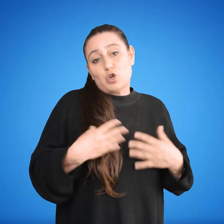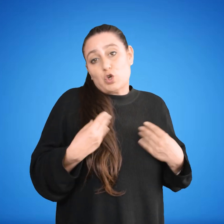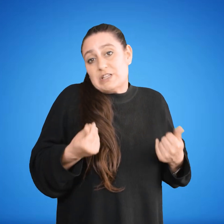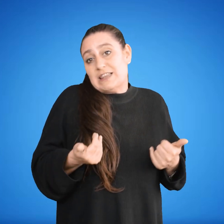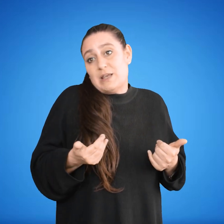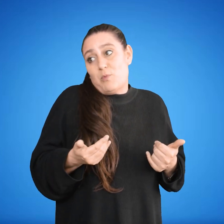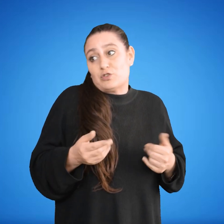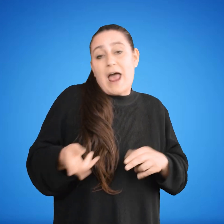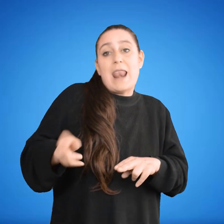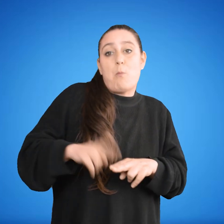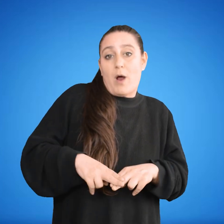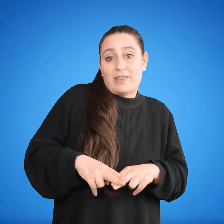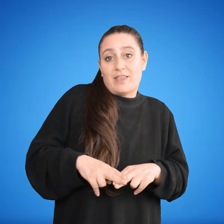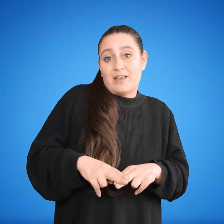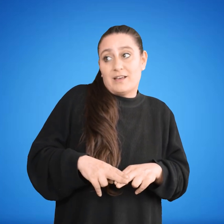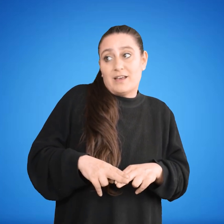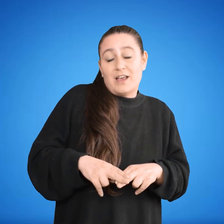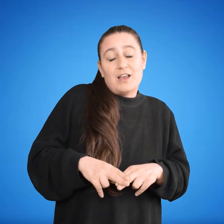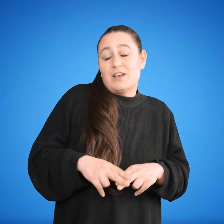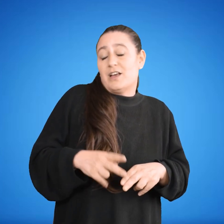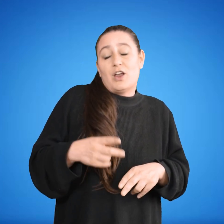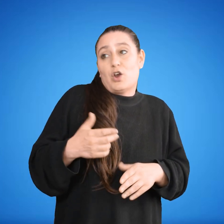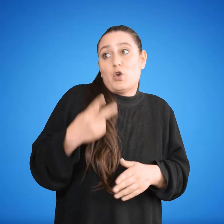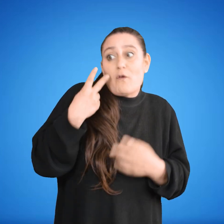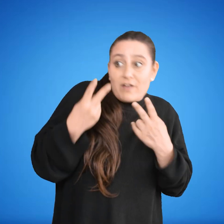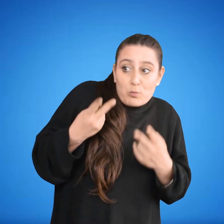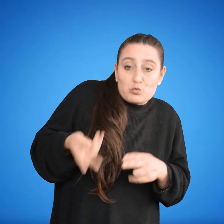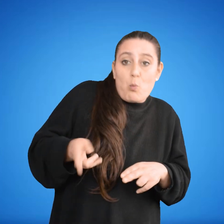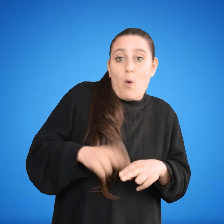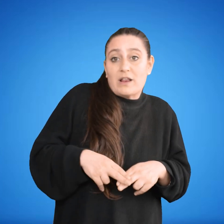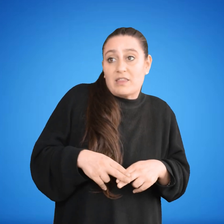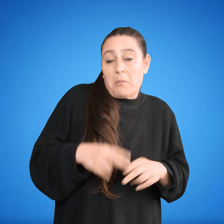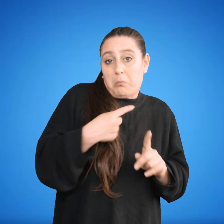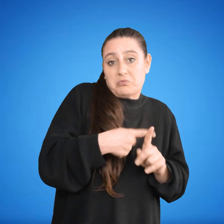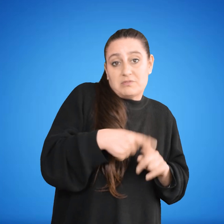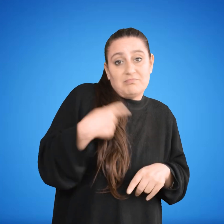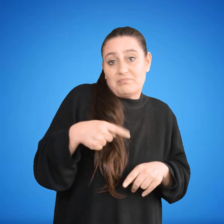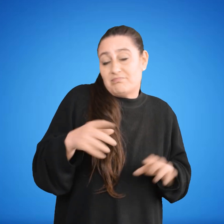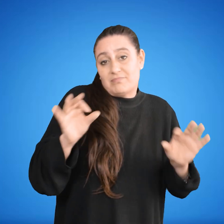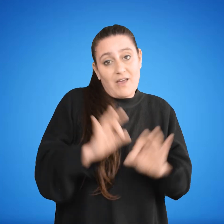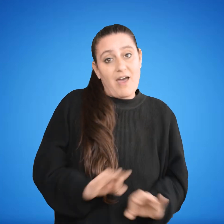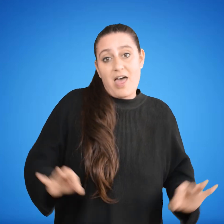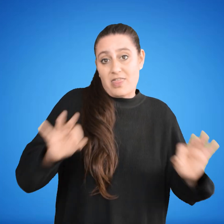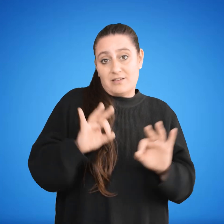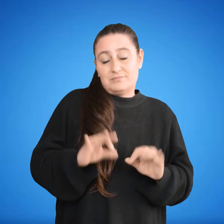casa, y cuando estamos en casa no nos visita, nunca se hace presente, como puede afectarnos.